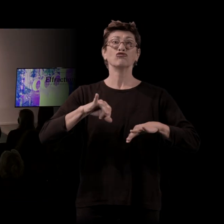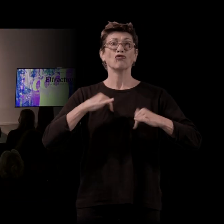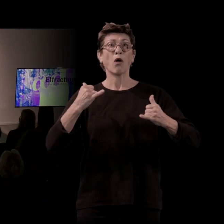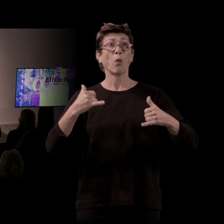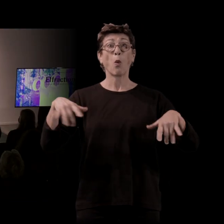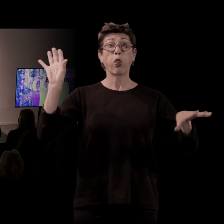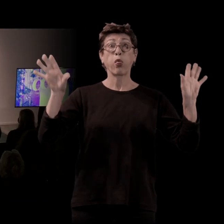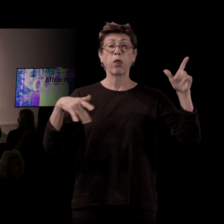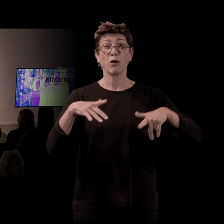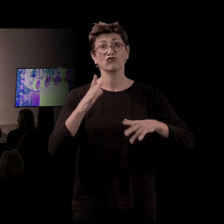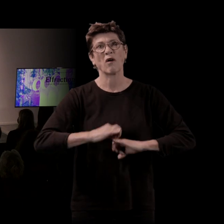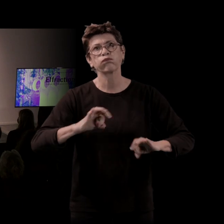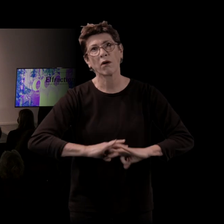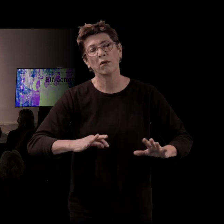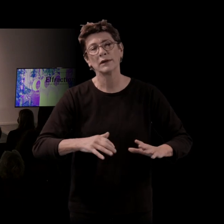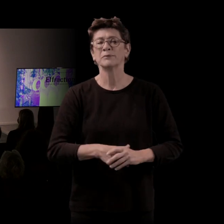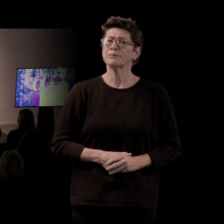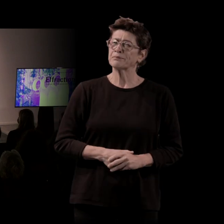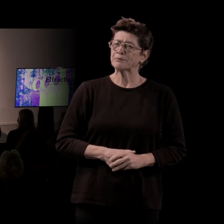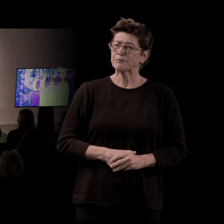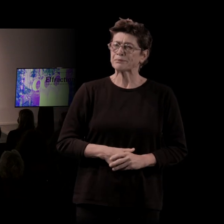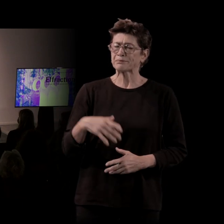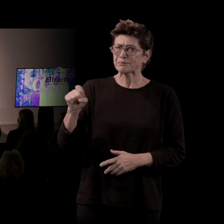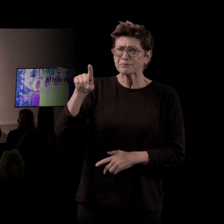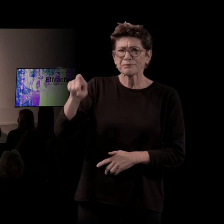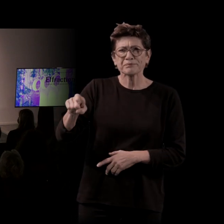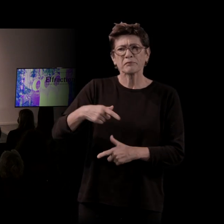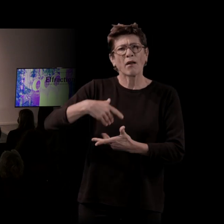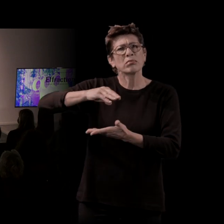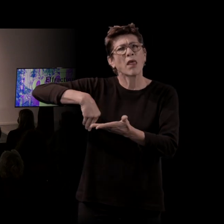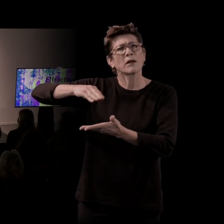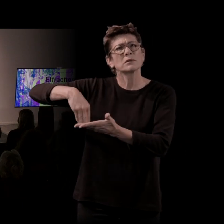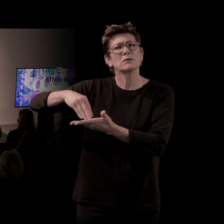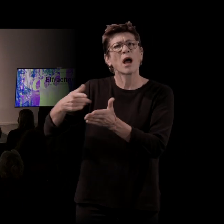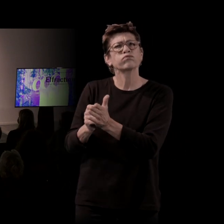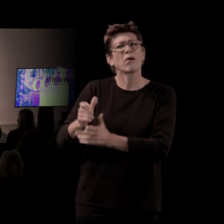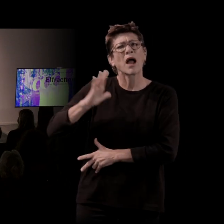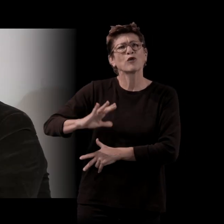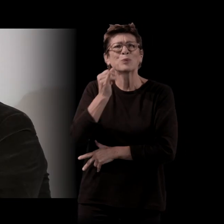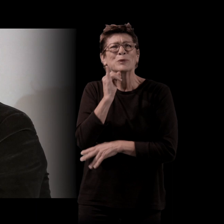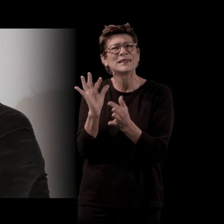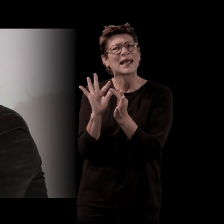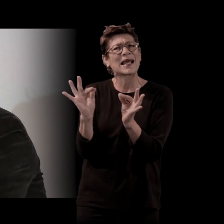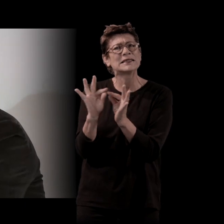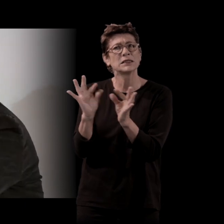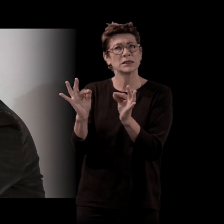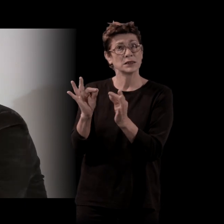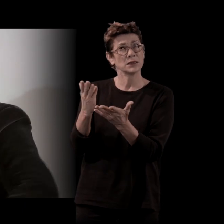Alors, est-ce que, justement, tous ces textes écrits à ce moment-là, ces nouvelles, étaient déjà marqués par ce côté un peu réaliste qu'on retrouve dans